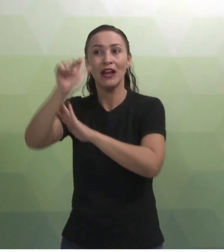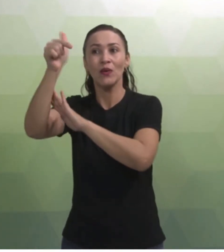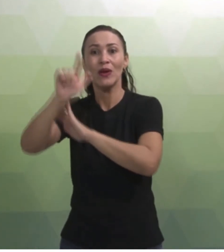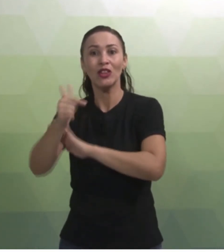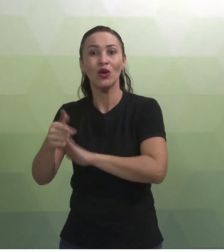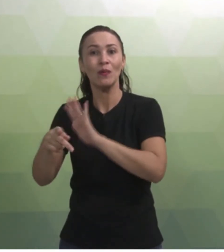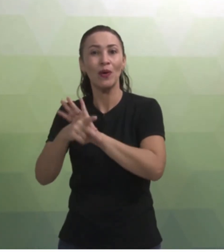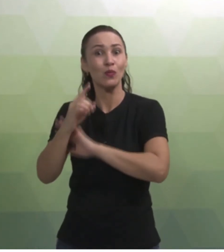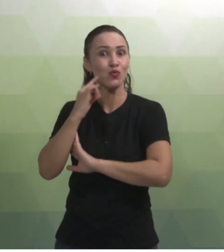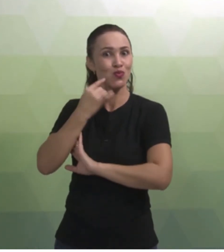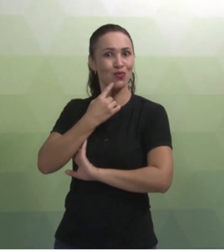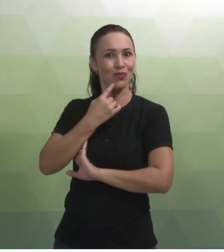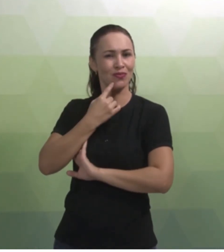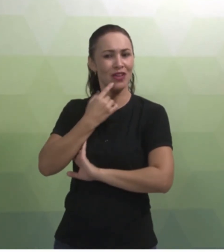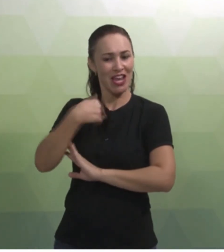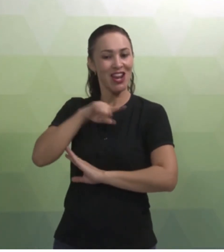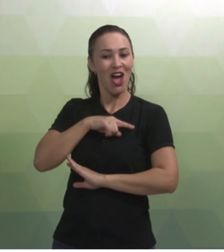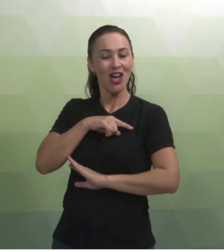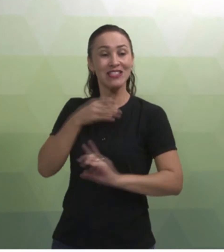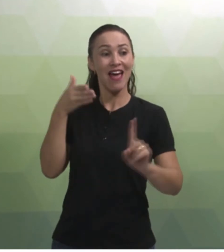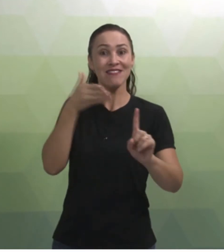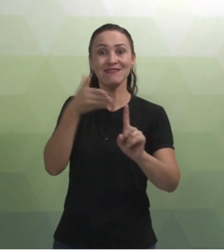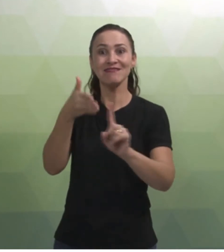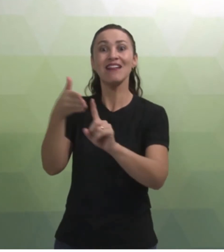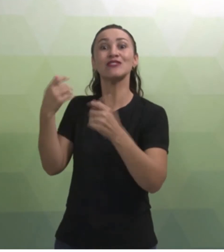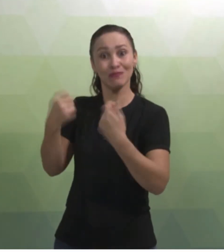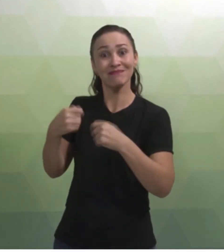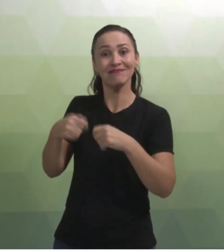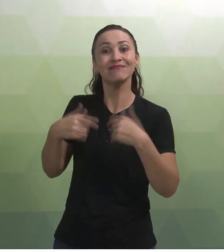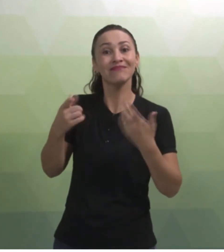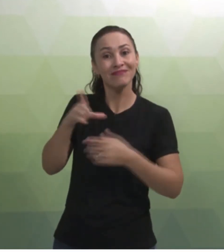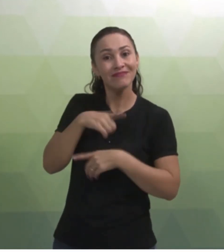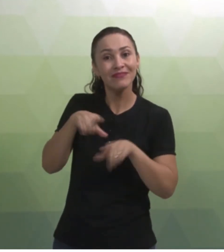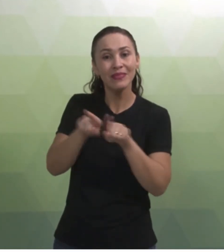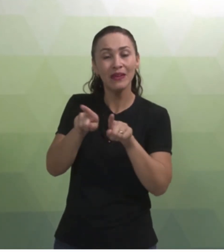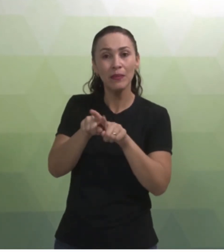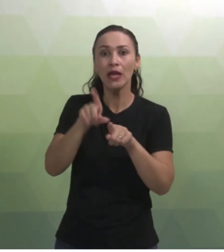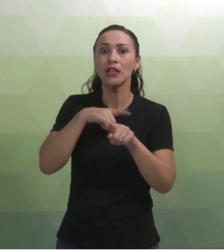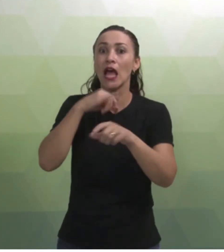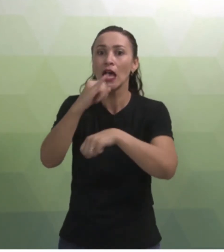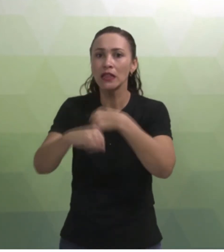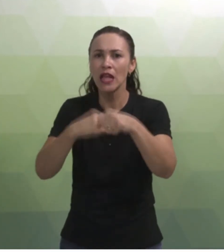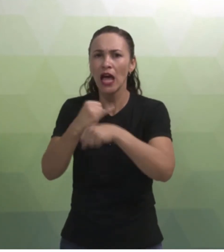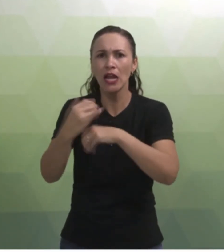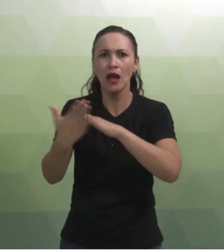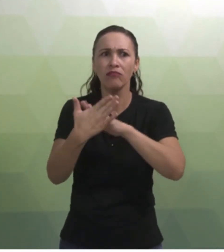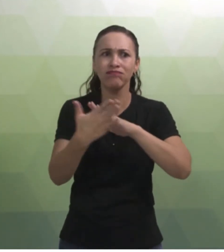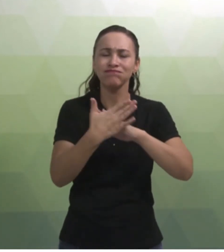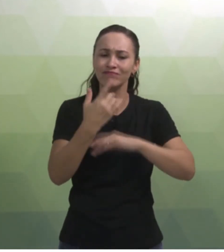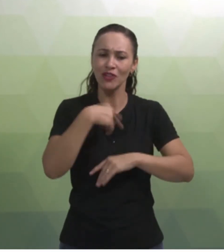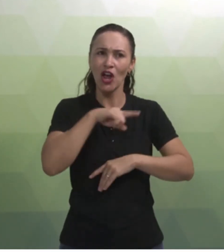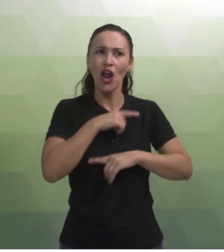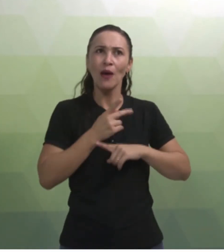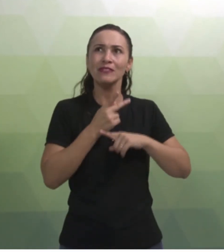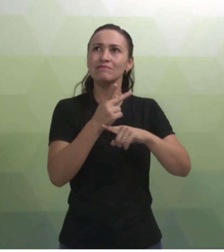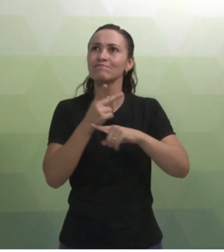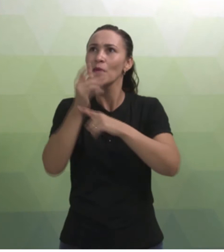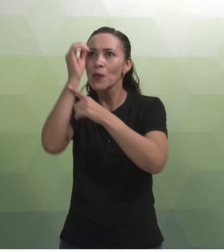E por que não temos acesso a esse material? Nós temos aí a internet que nos facilita e muito essa busca por conhecimento.